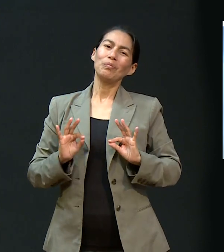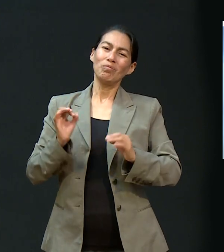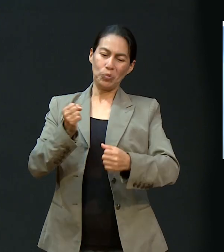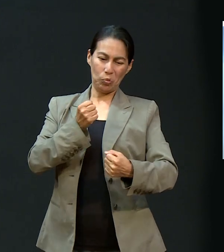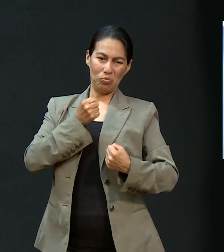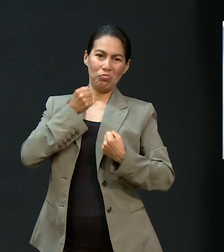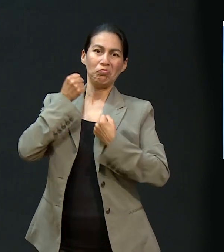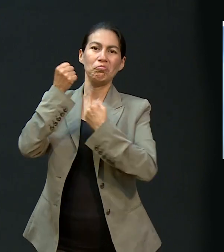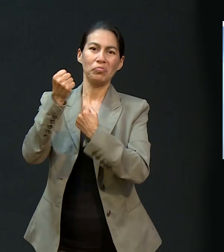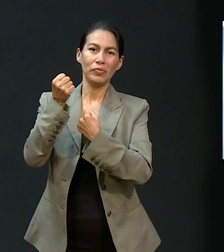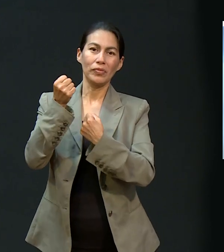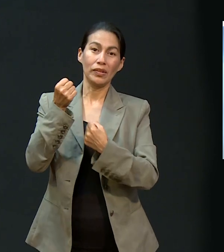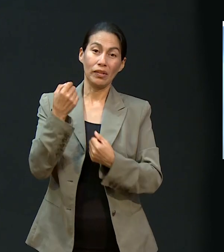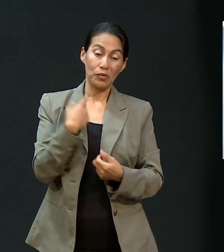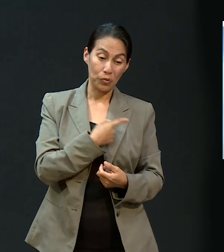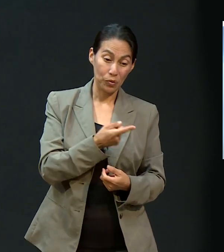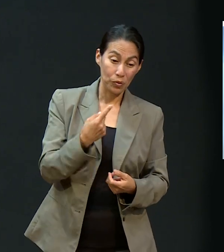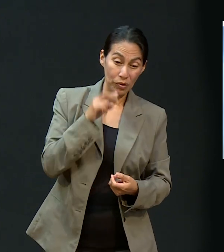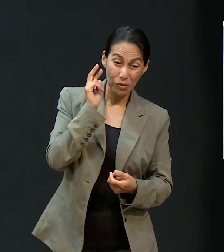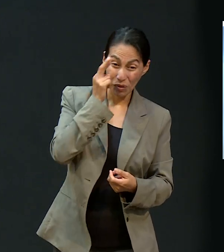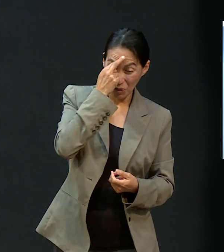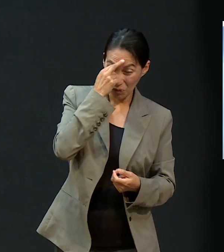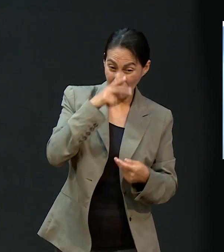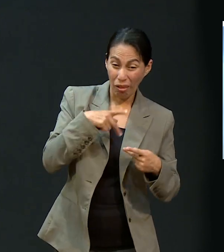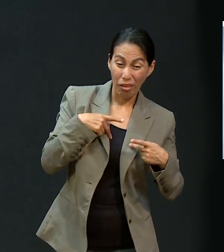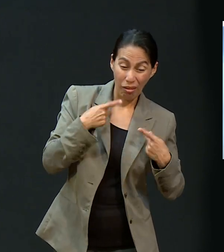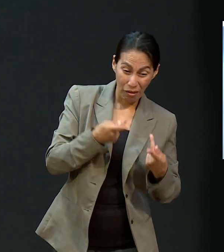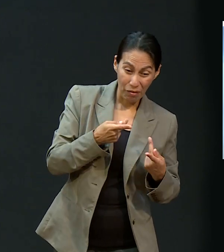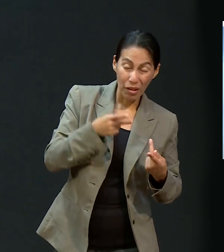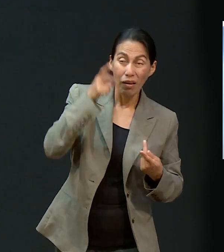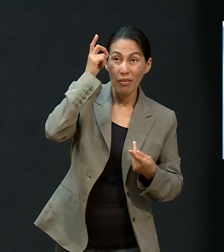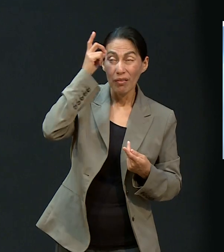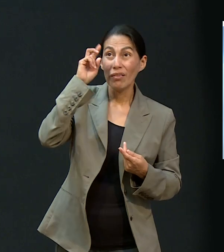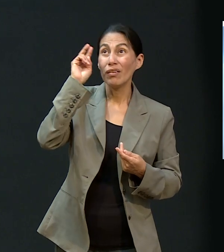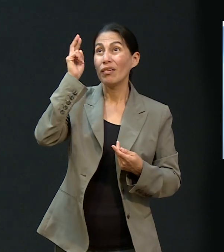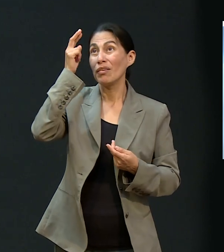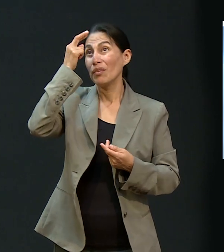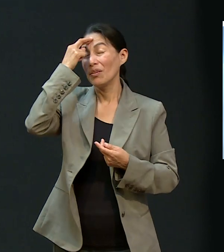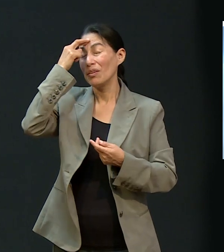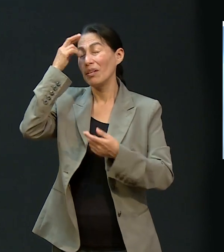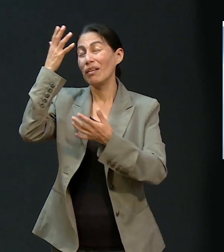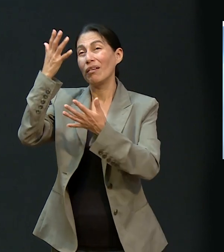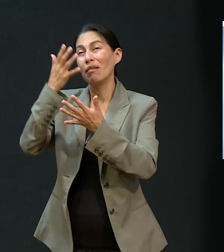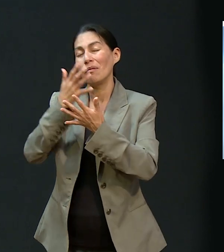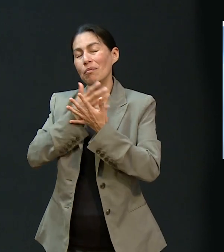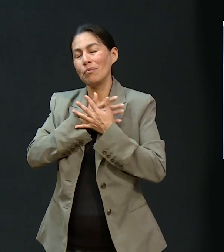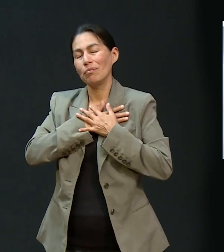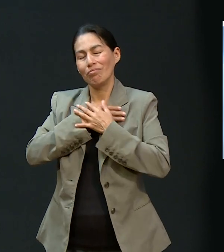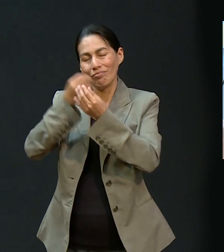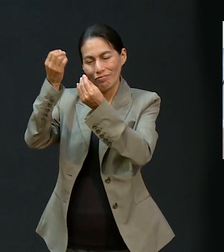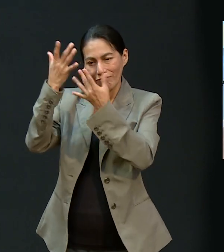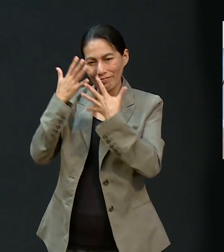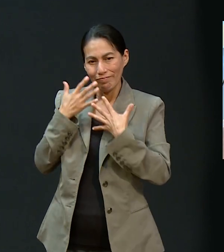reconocemos nuestras debilidades! Sí. La verdad